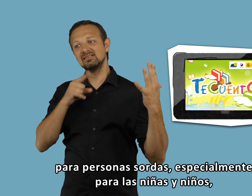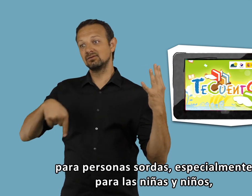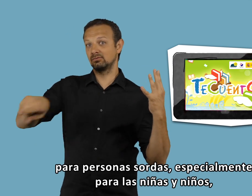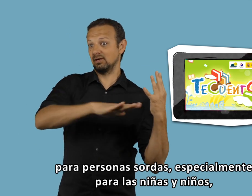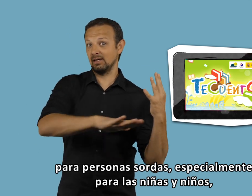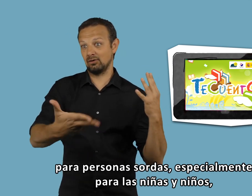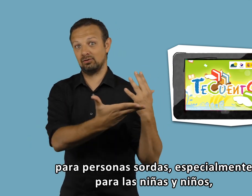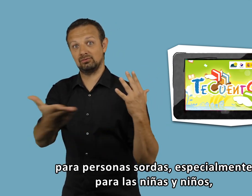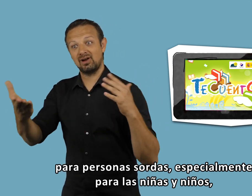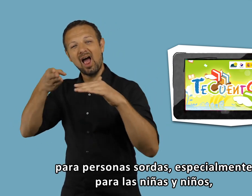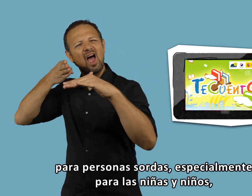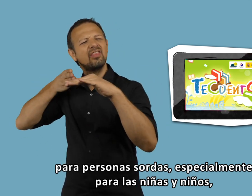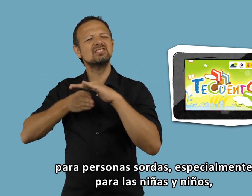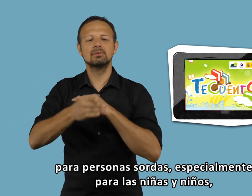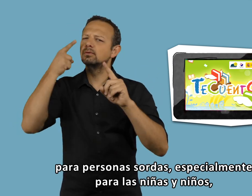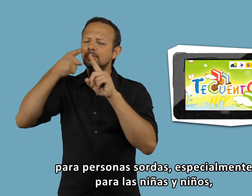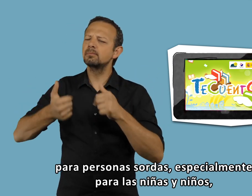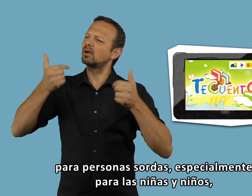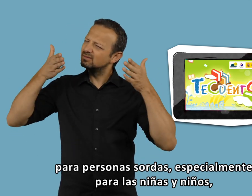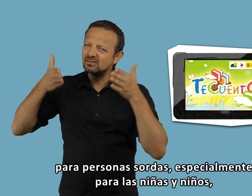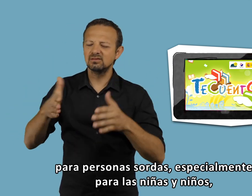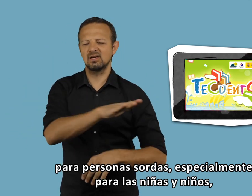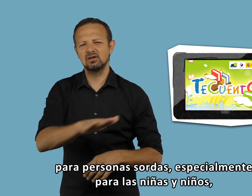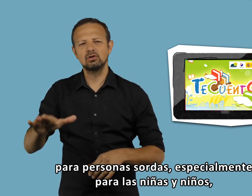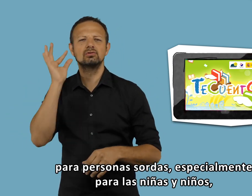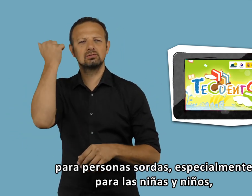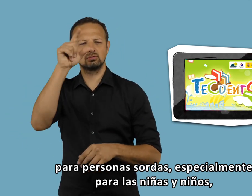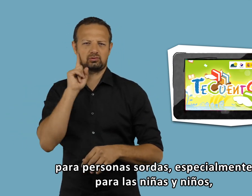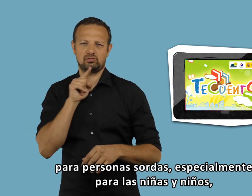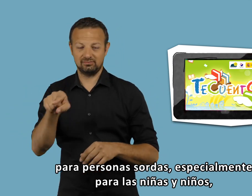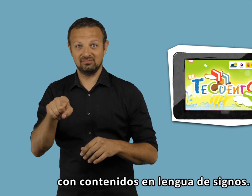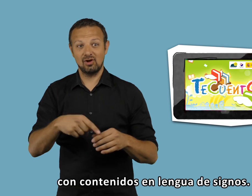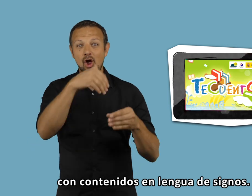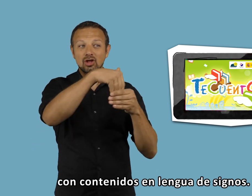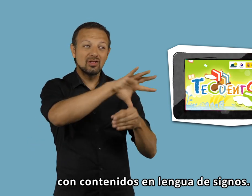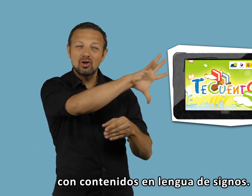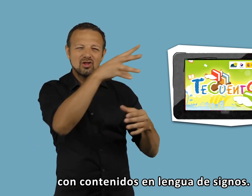personas sordas, especialmente para las niñas y niños, con contenidos en lengua de signos.